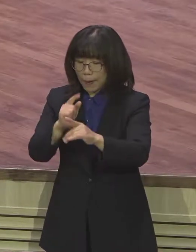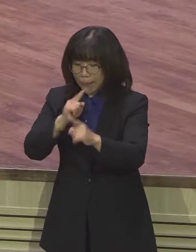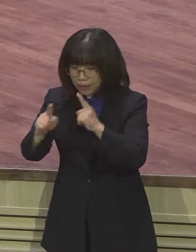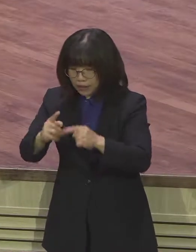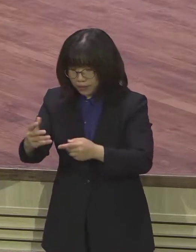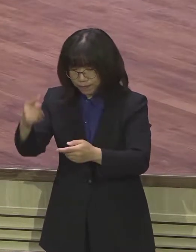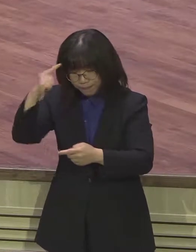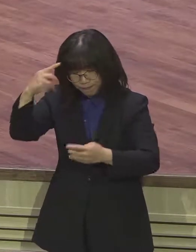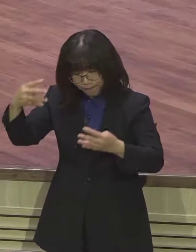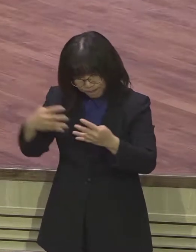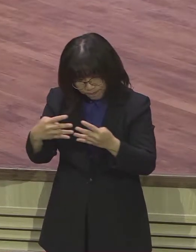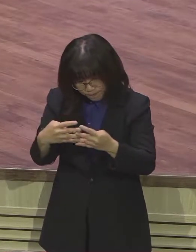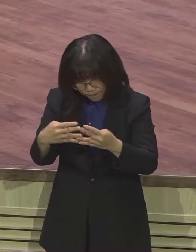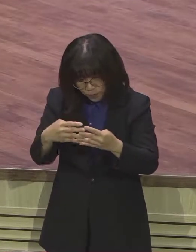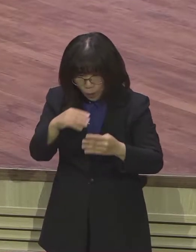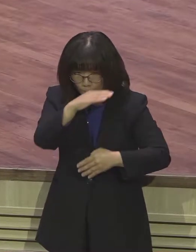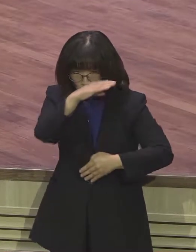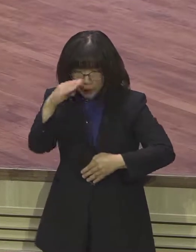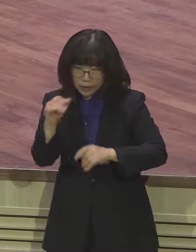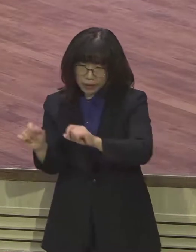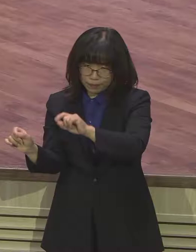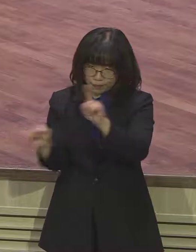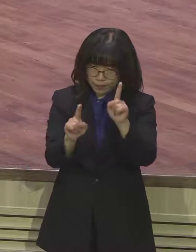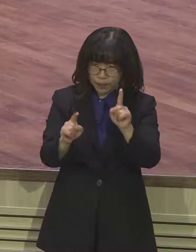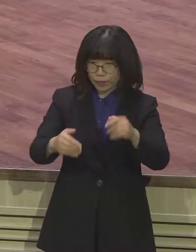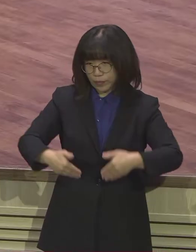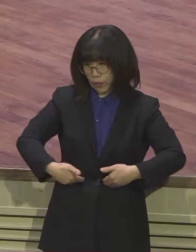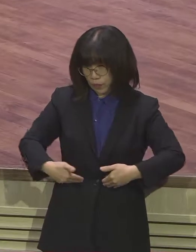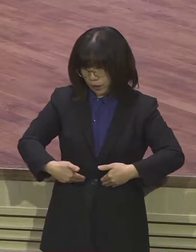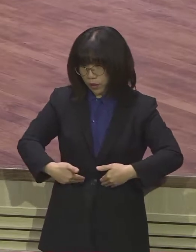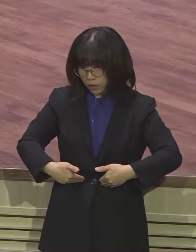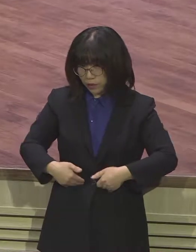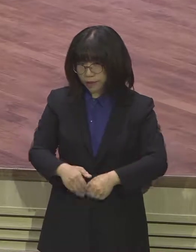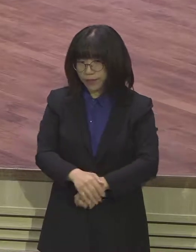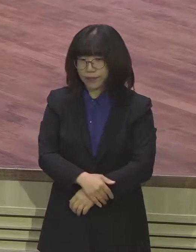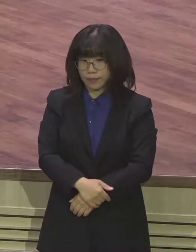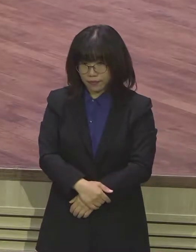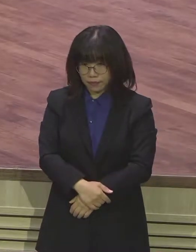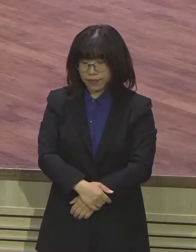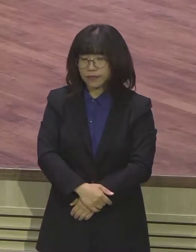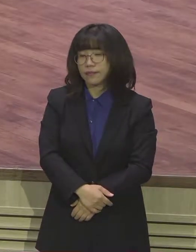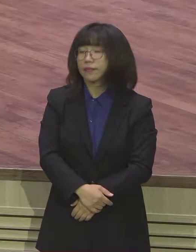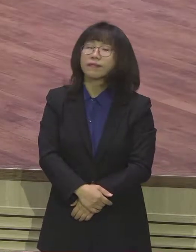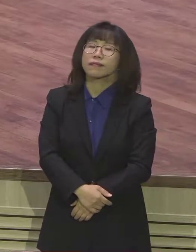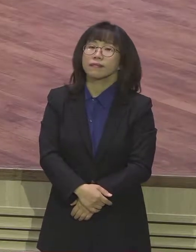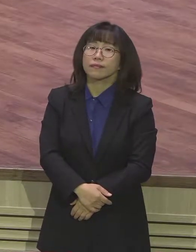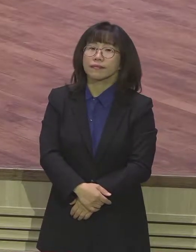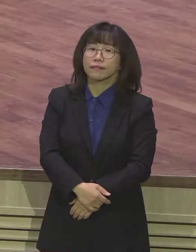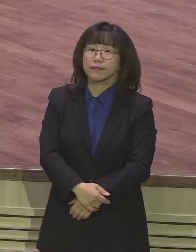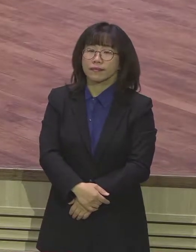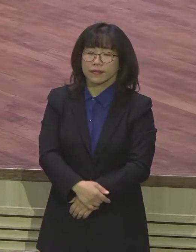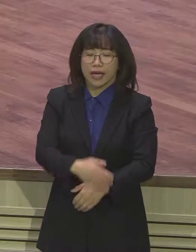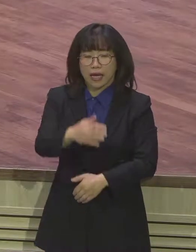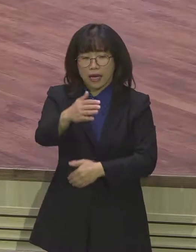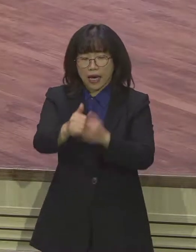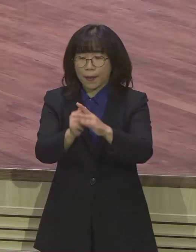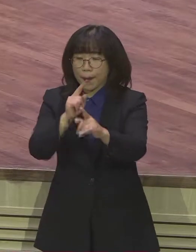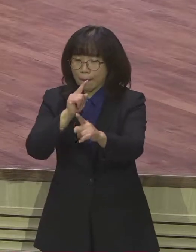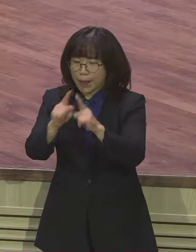그래서 우리는 성경 66권을 정경 캐논이라고 이야기를 합니다. 바로 그것이 표준이고 규범이라는 뜻이 바로 캐논이지